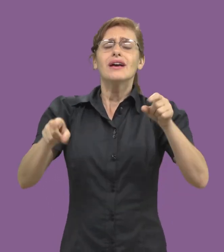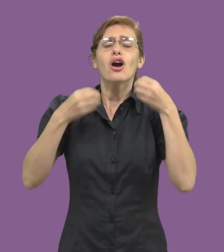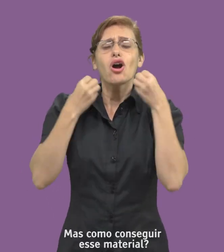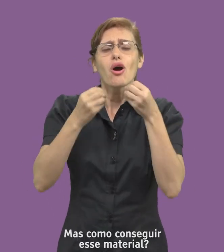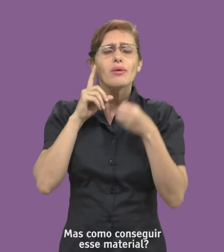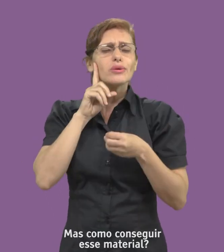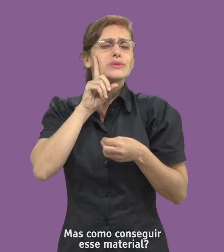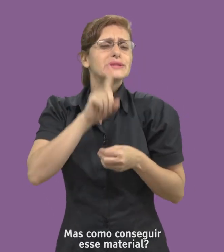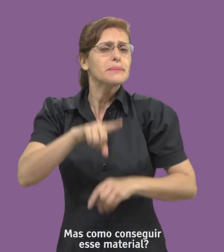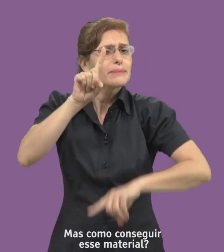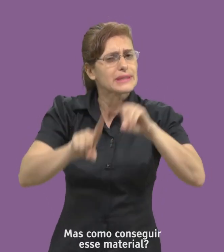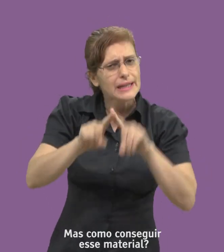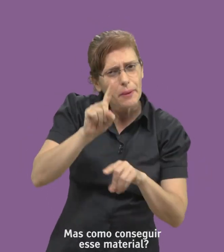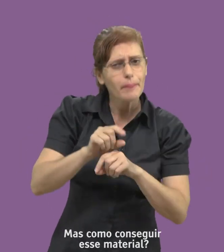Mas como conseguir esse material?